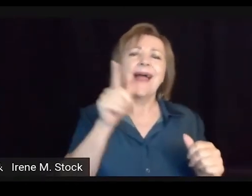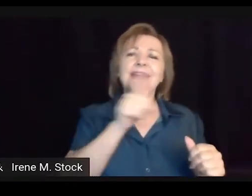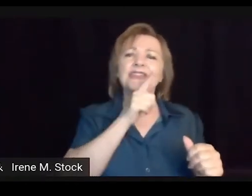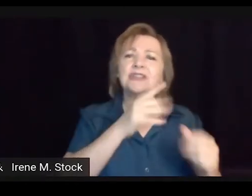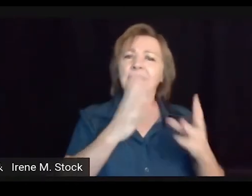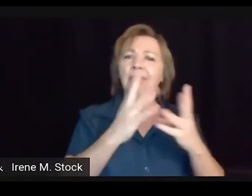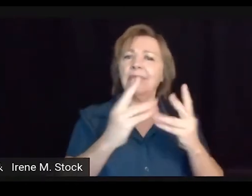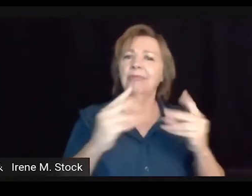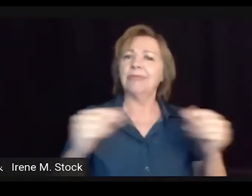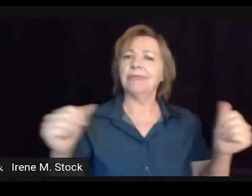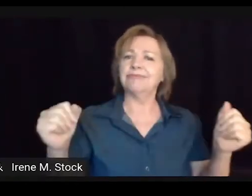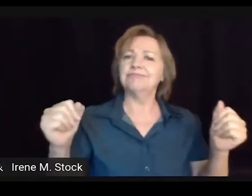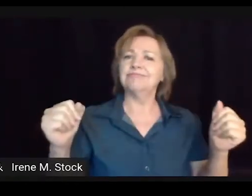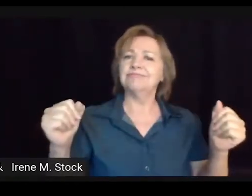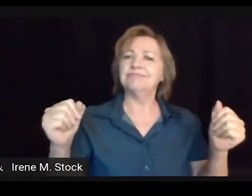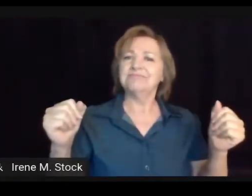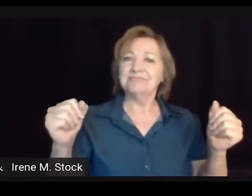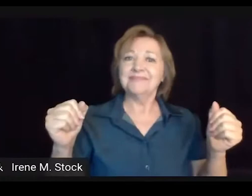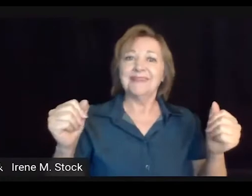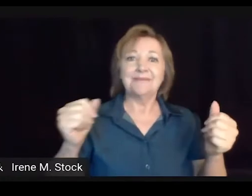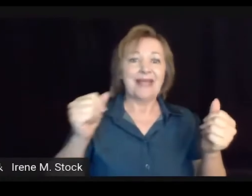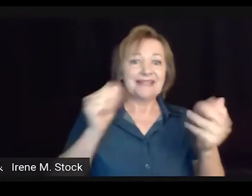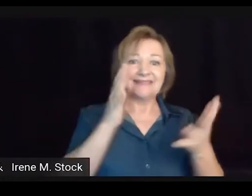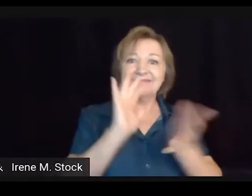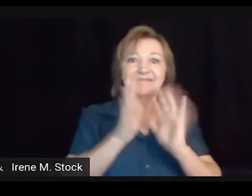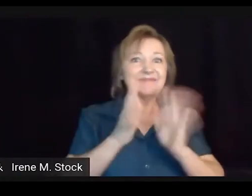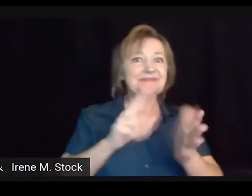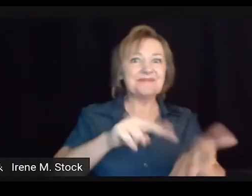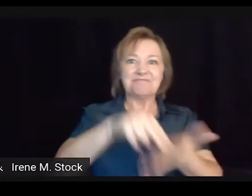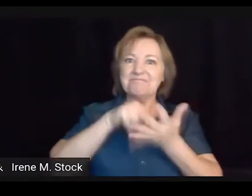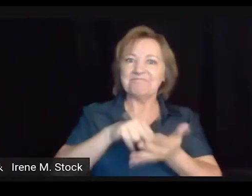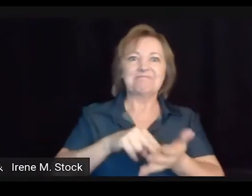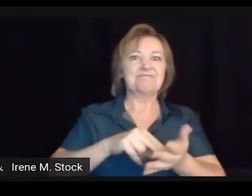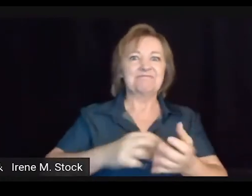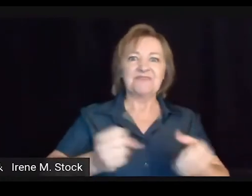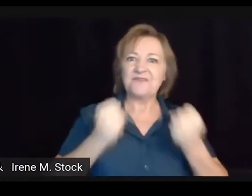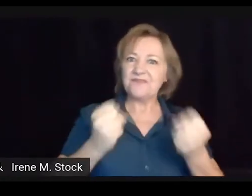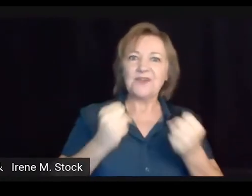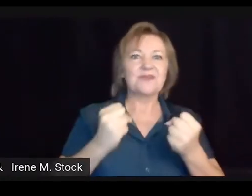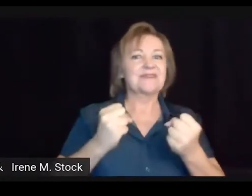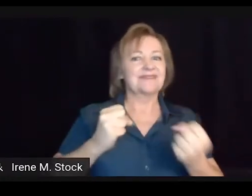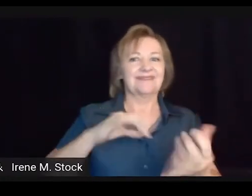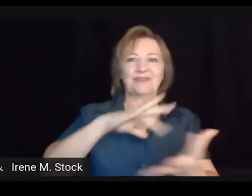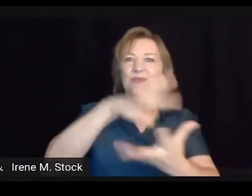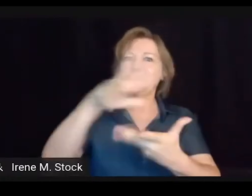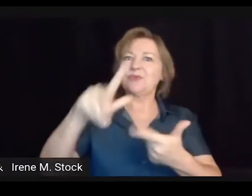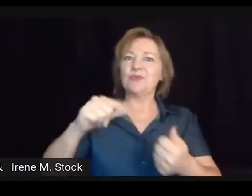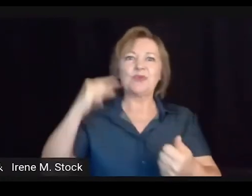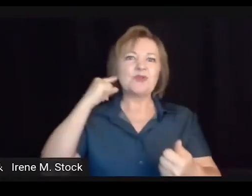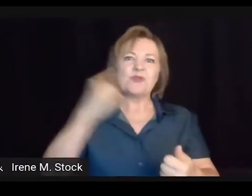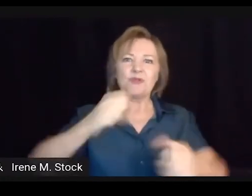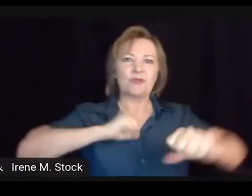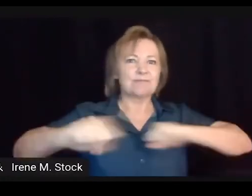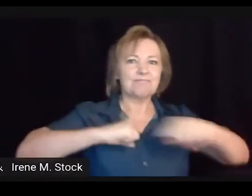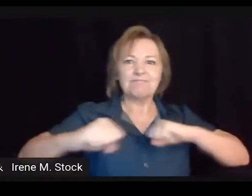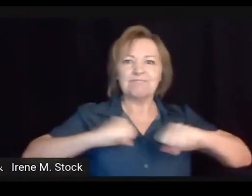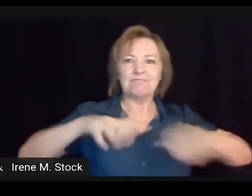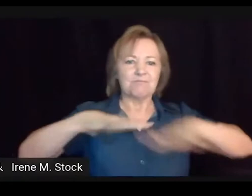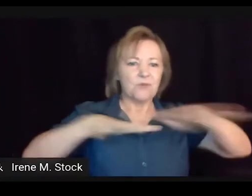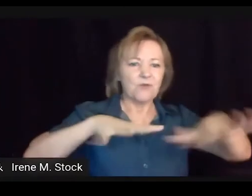tivesse esse fortalecimento, a língua ia se perder, né. Mas nós seguimos firmes na luta, em todo